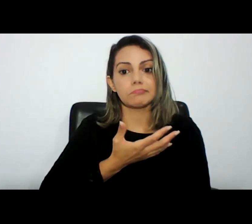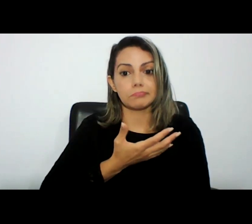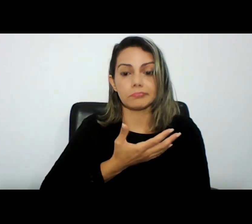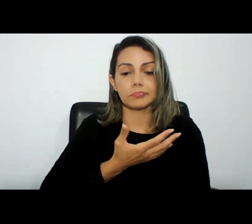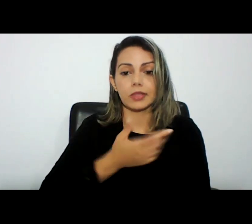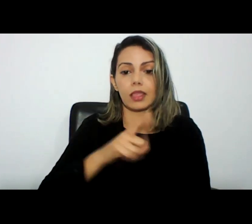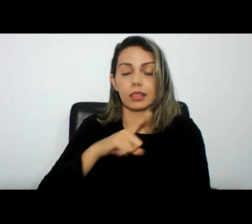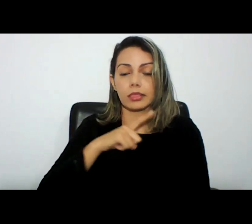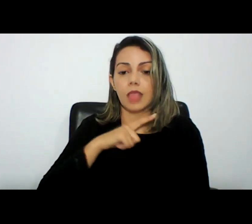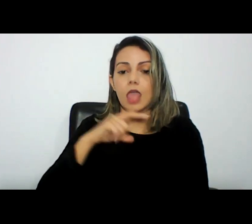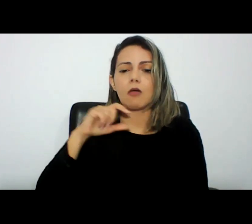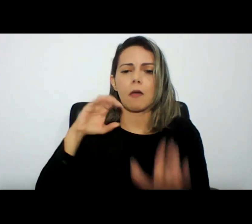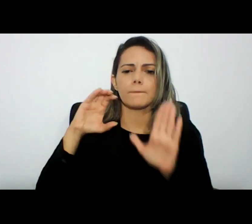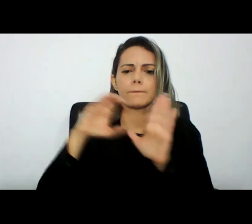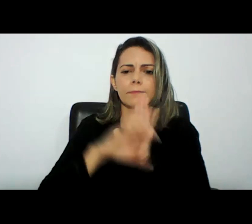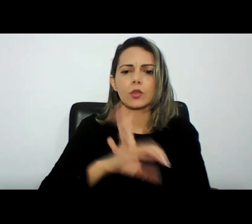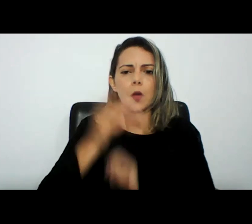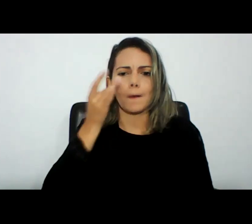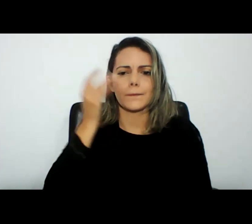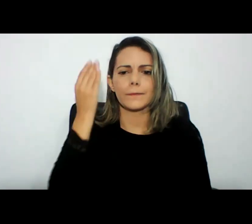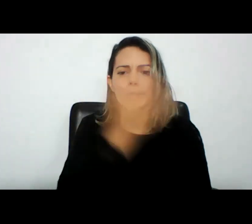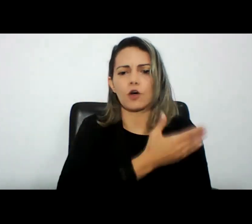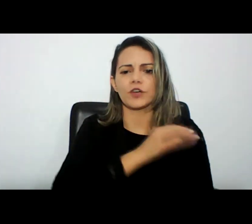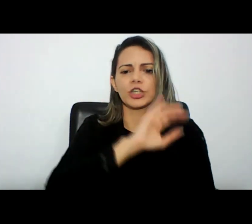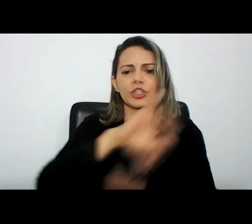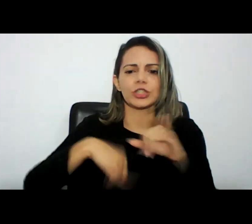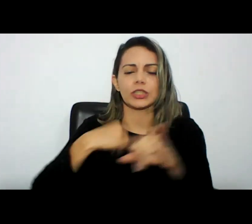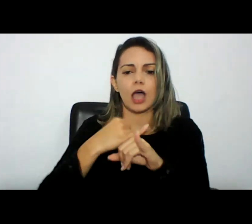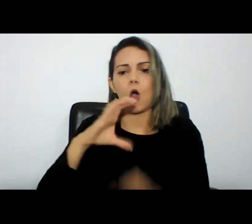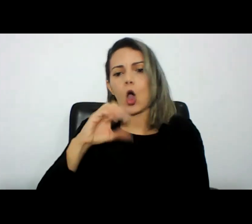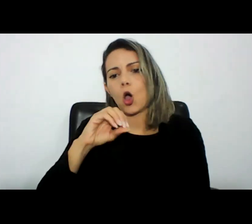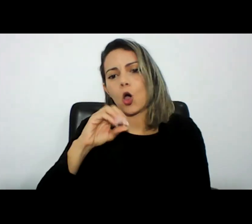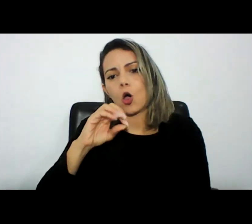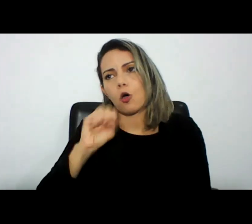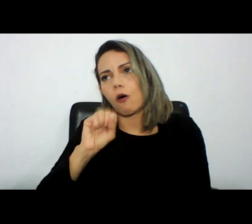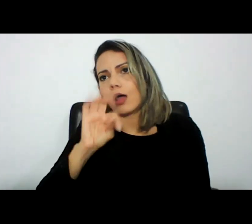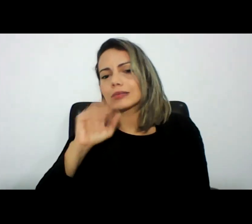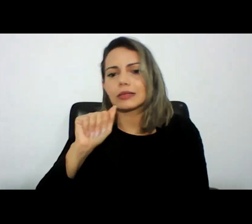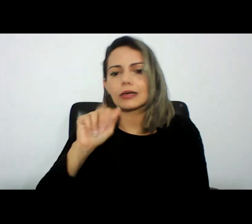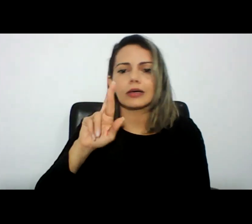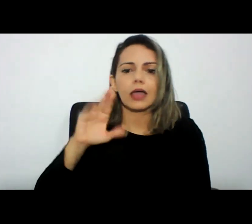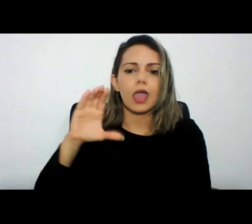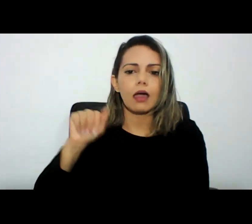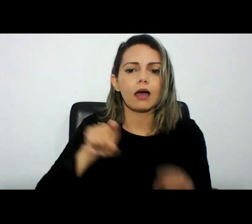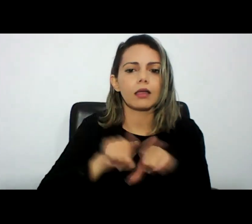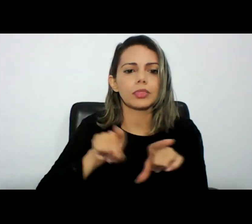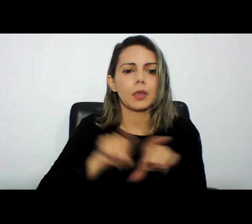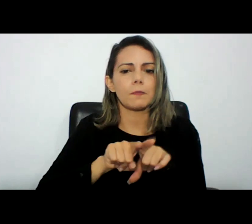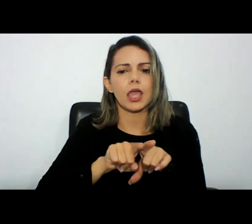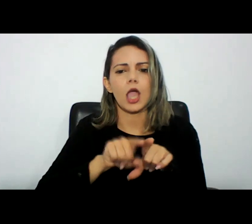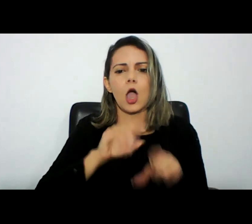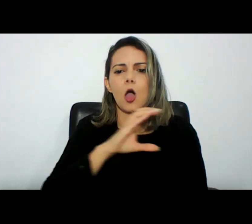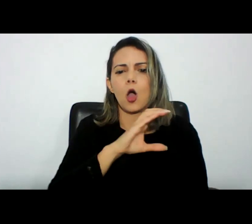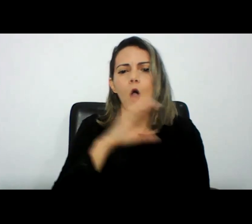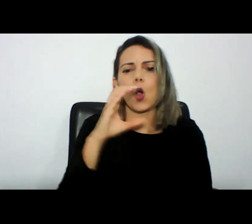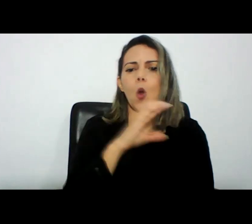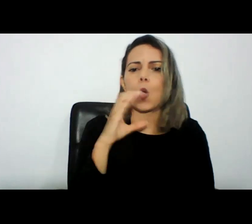capítulo de provas digitais cito Panamá cito Costa Rica Chile Colômbia Colômbia o CPP colombiano no